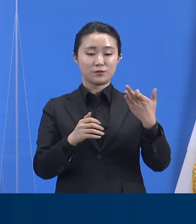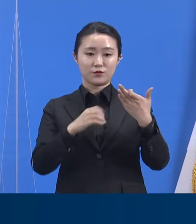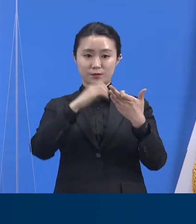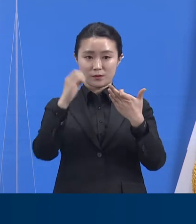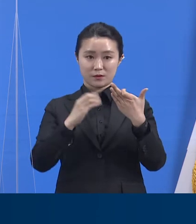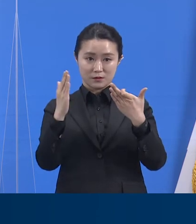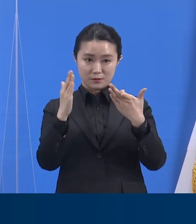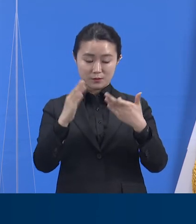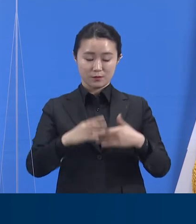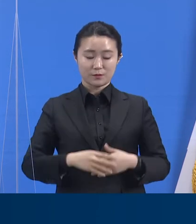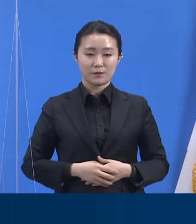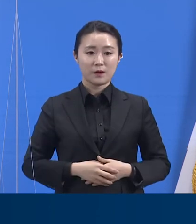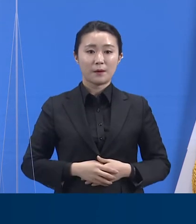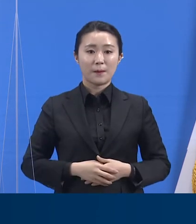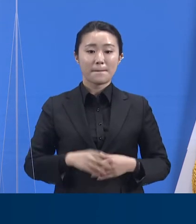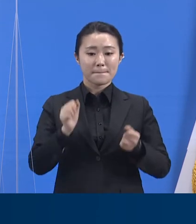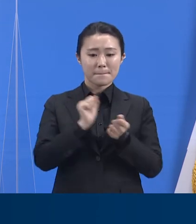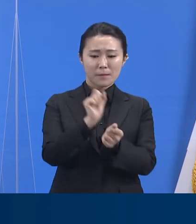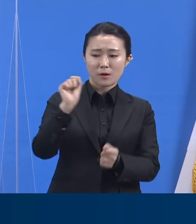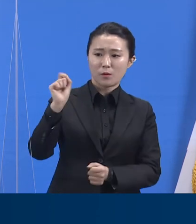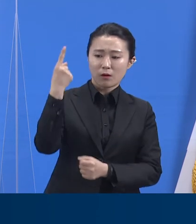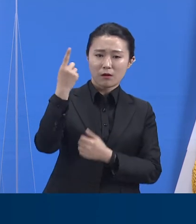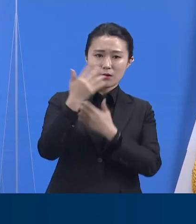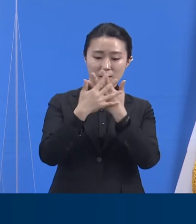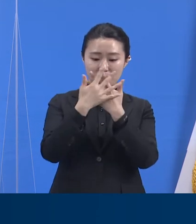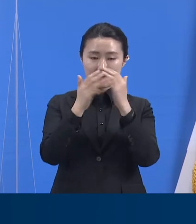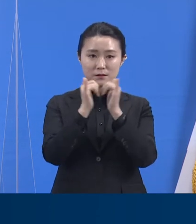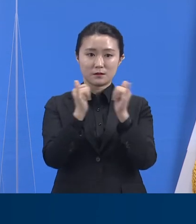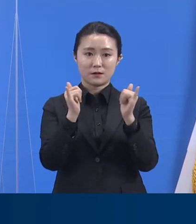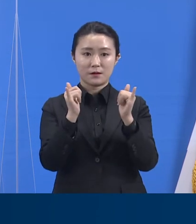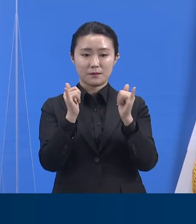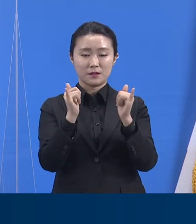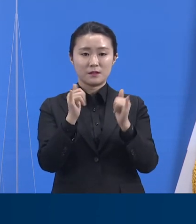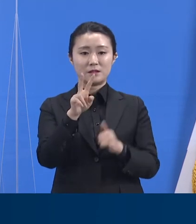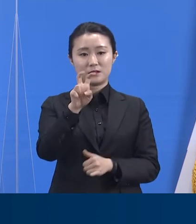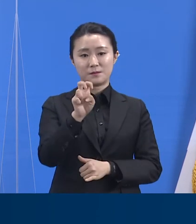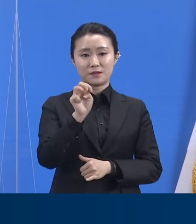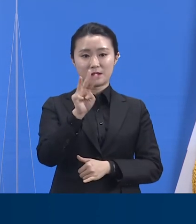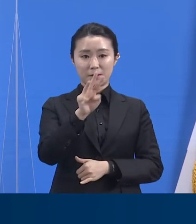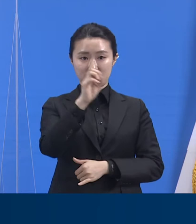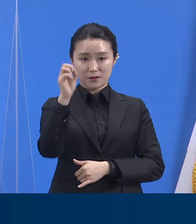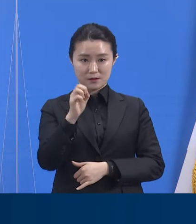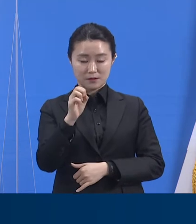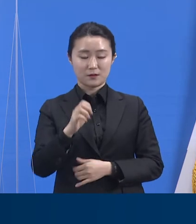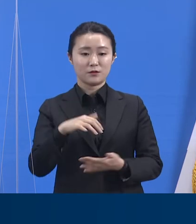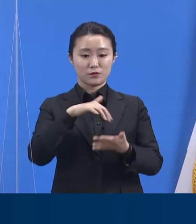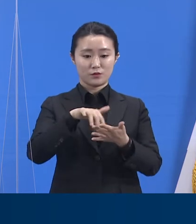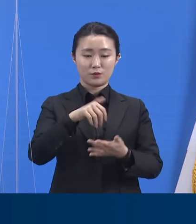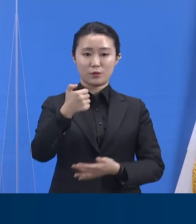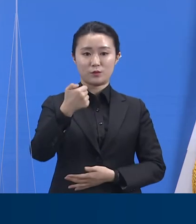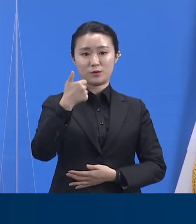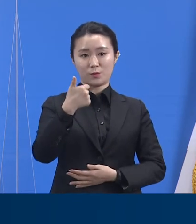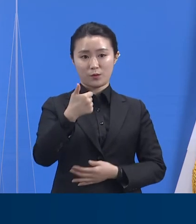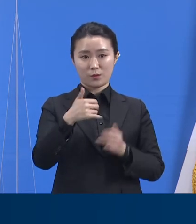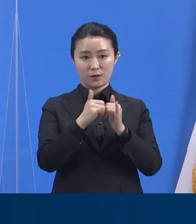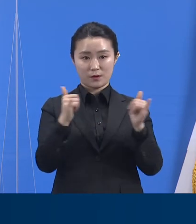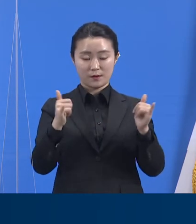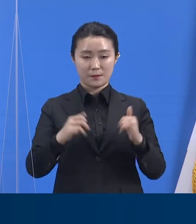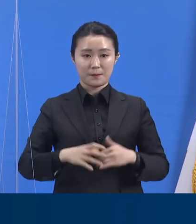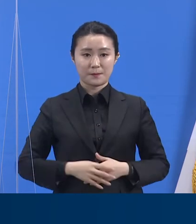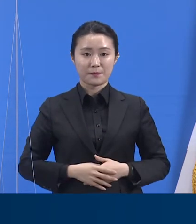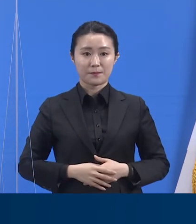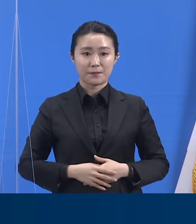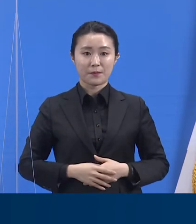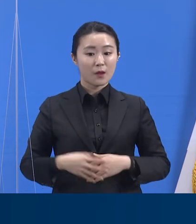감염 경로를 알 수 없는 확진자는 23.9%인 55명입니다. 외국인